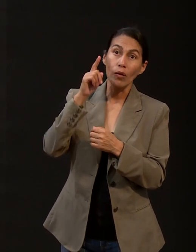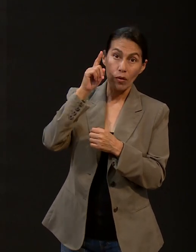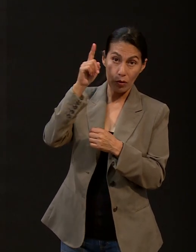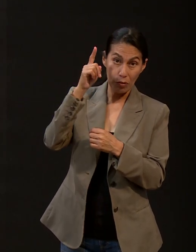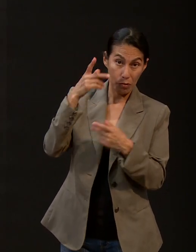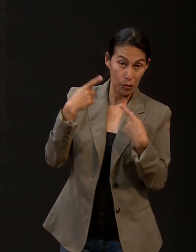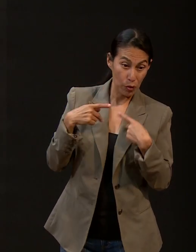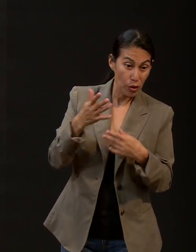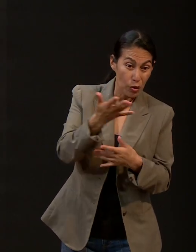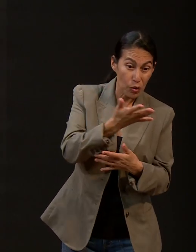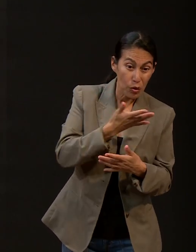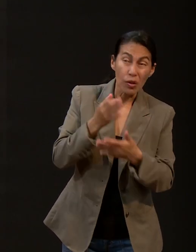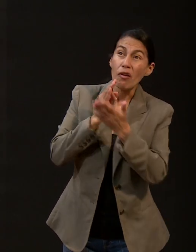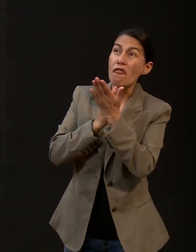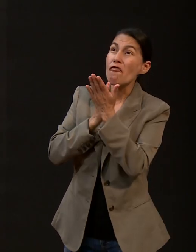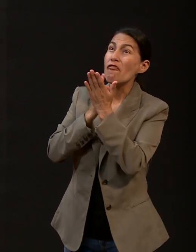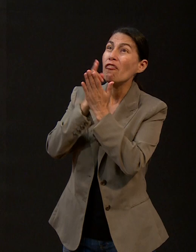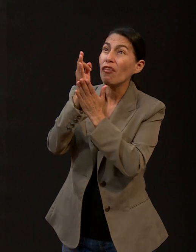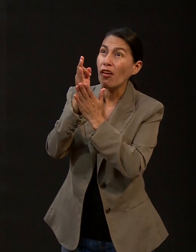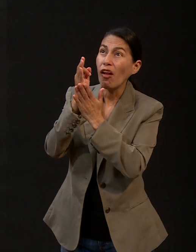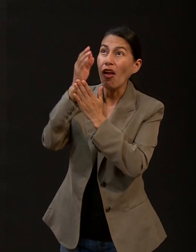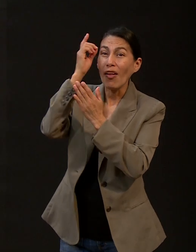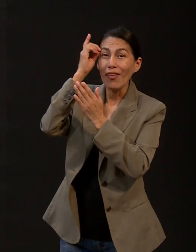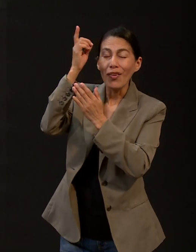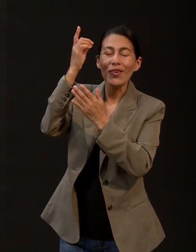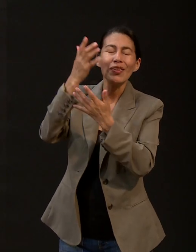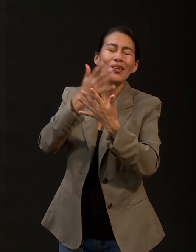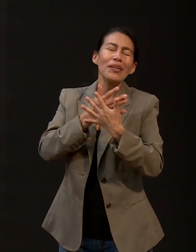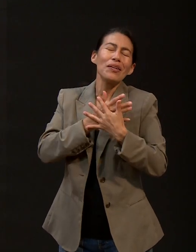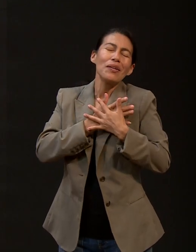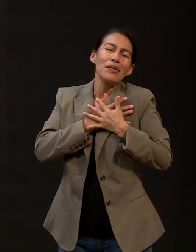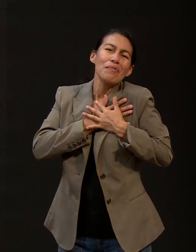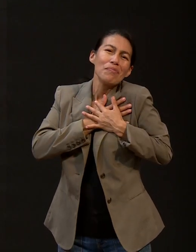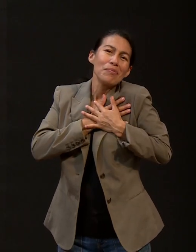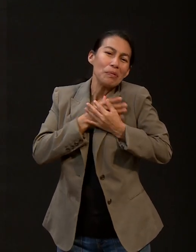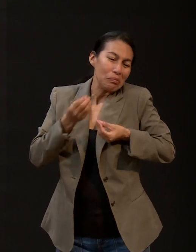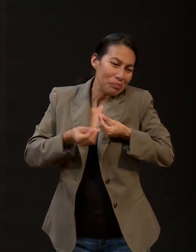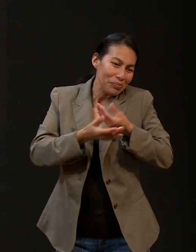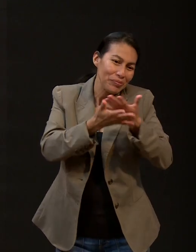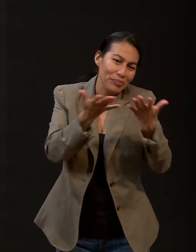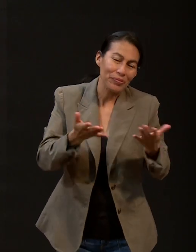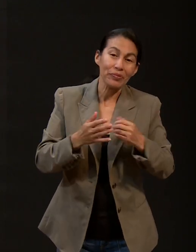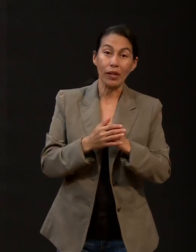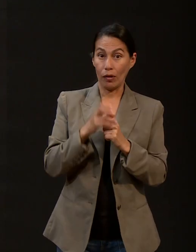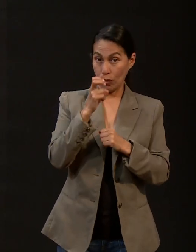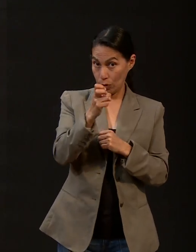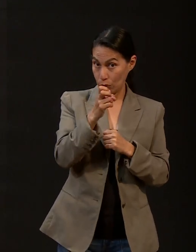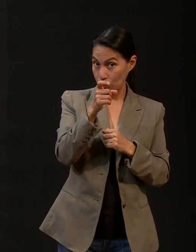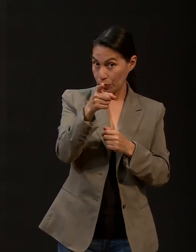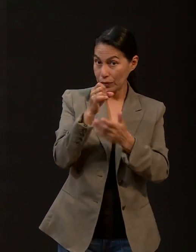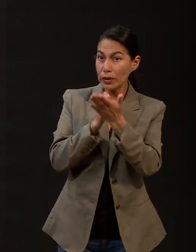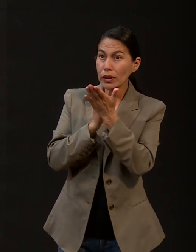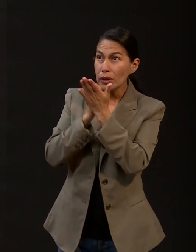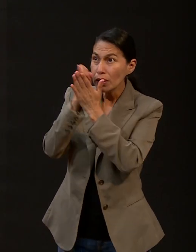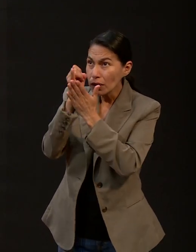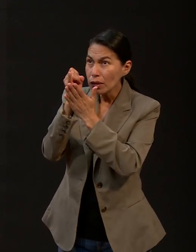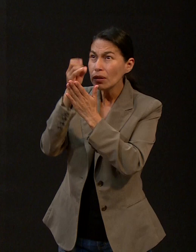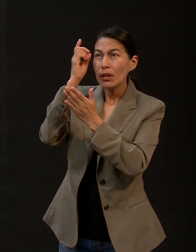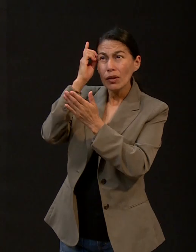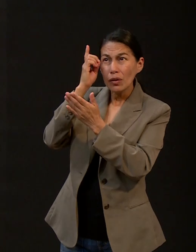valor para enfrentar cada día de este 2023, pero encomienda al Señor tu camino y Él